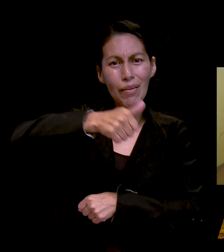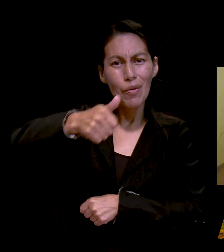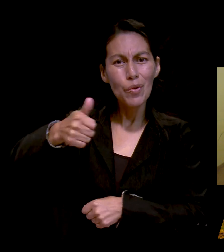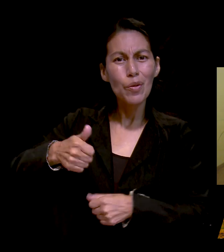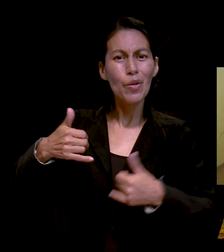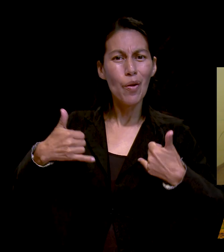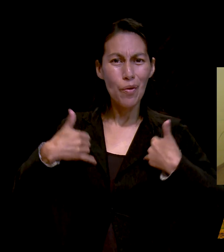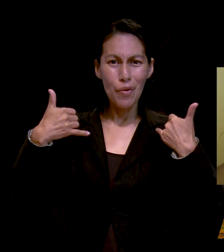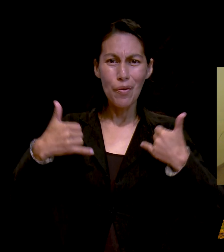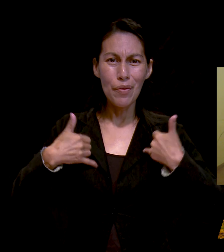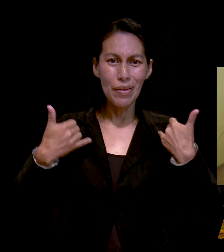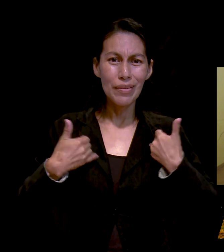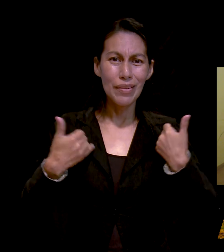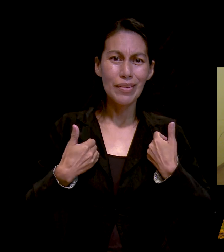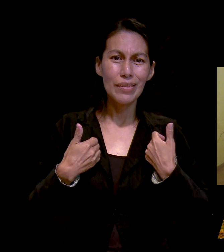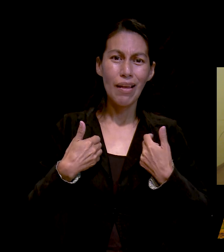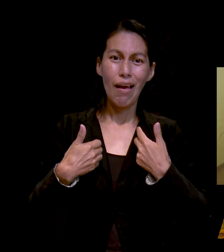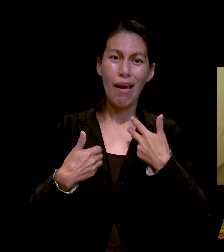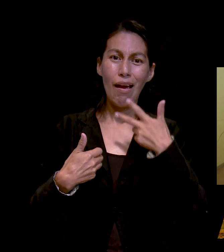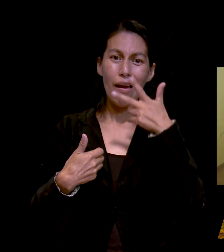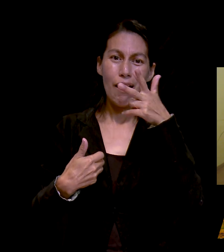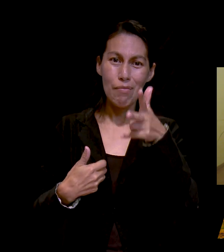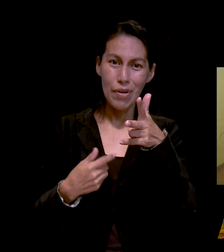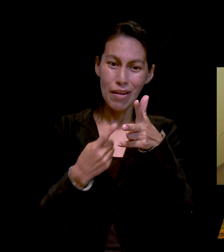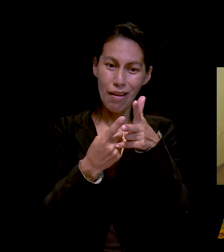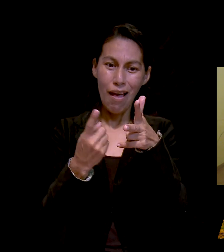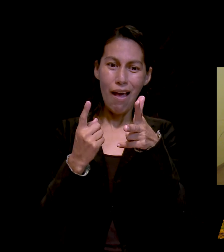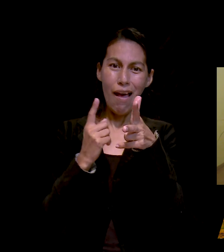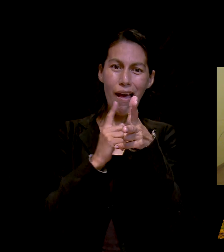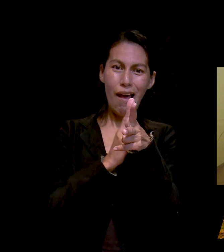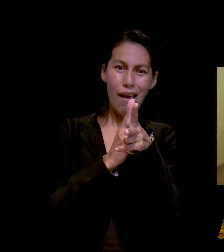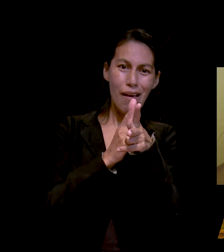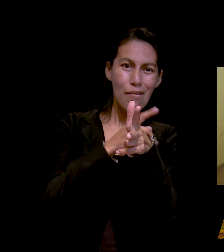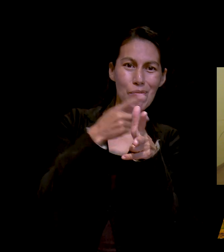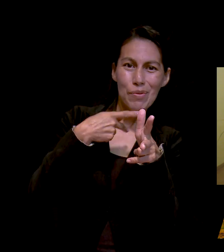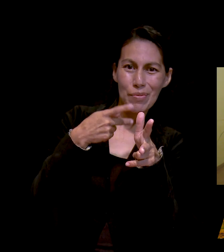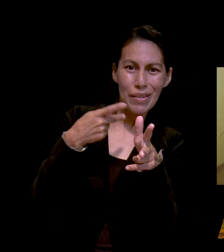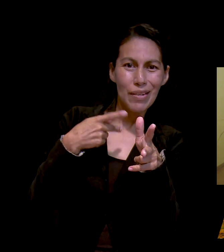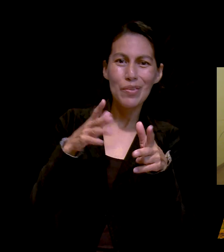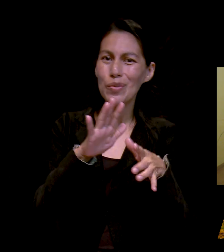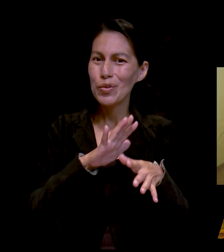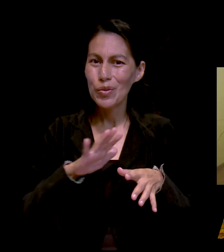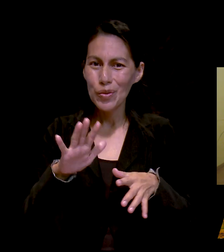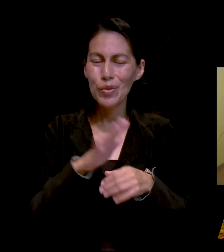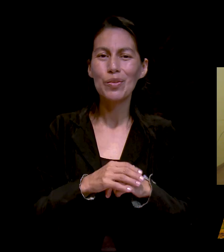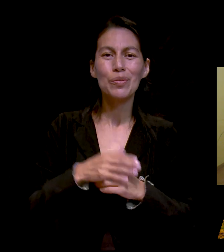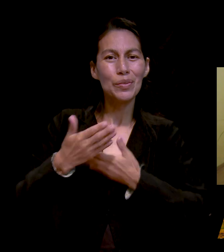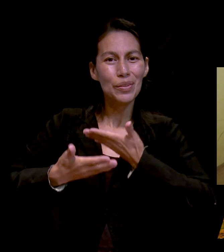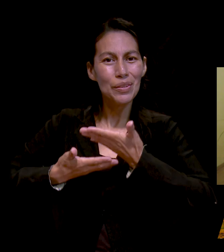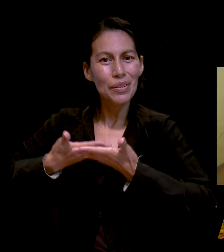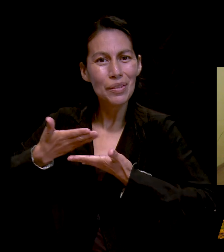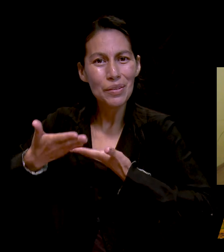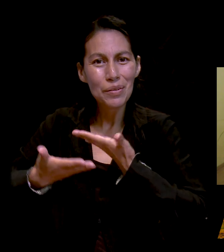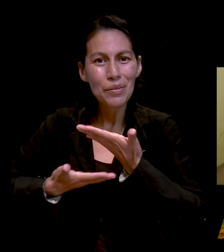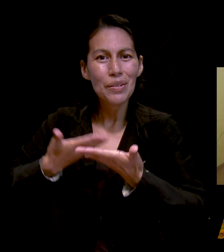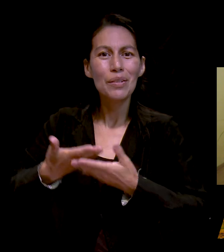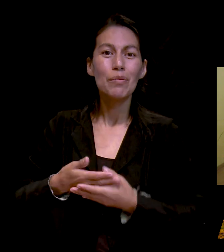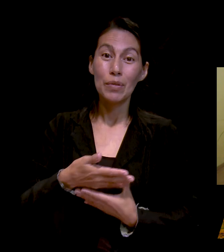que están detrás de las cámaras. Que están precisamente sirviéndoles para que ustedes tengan